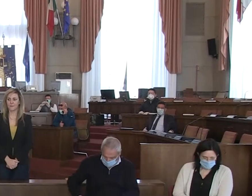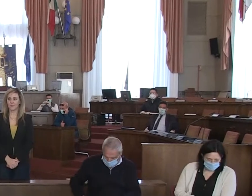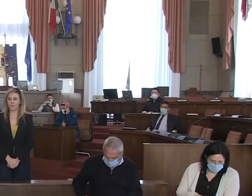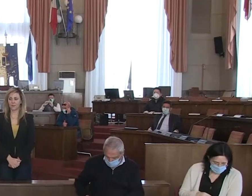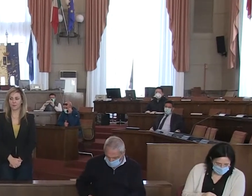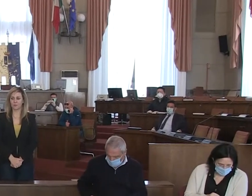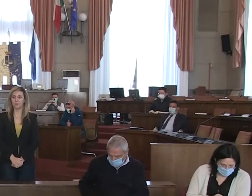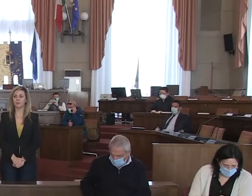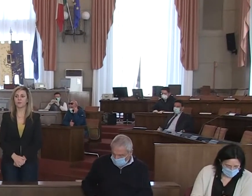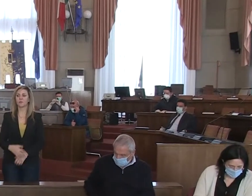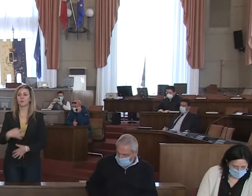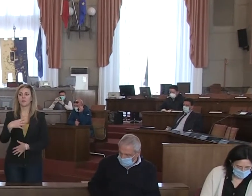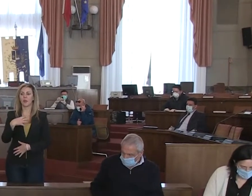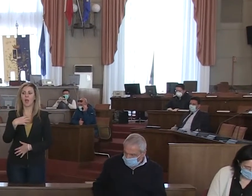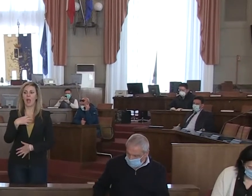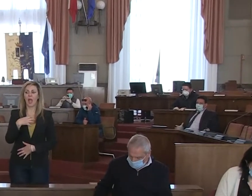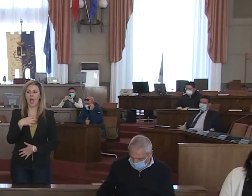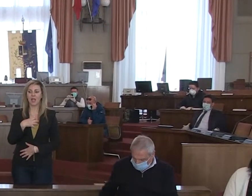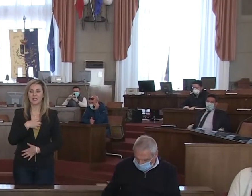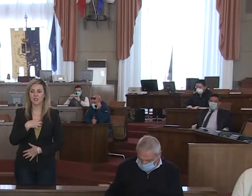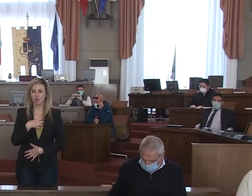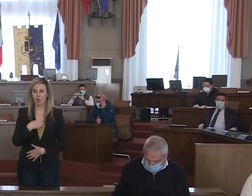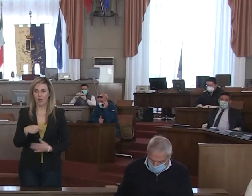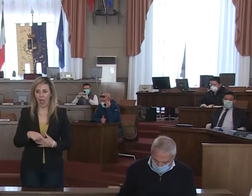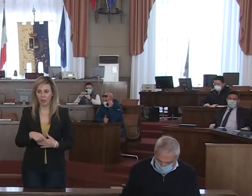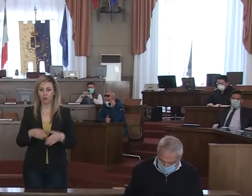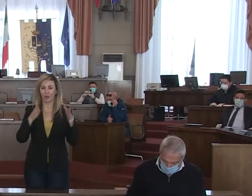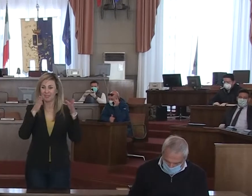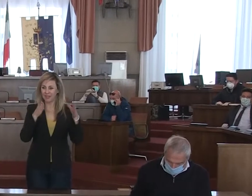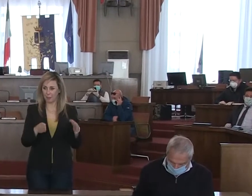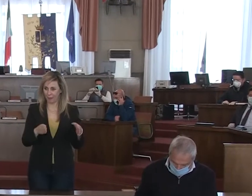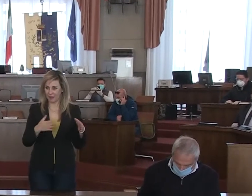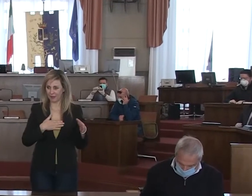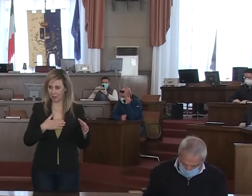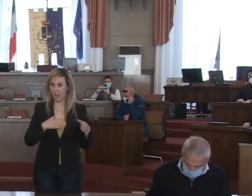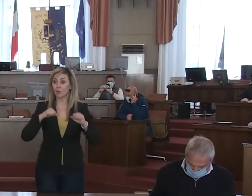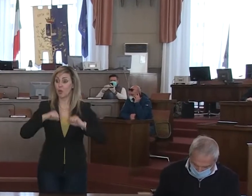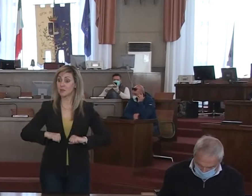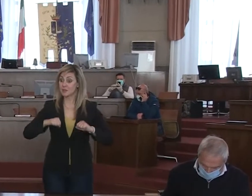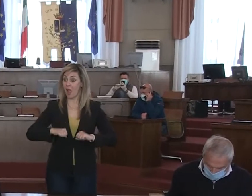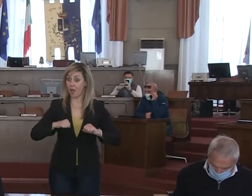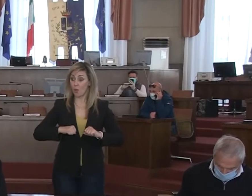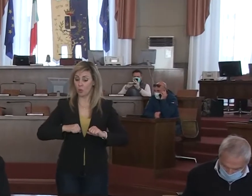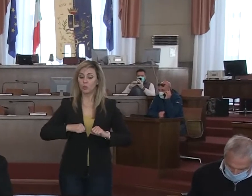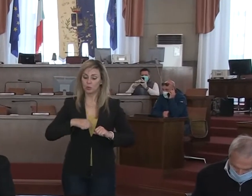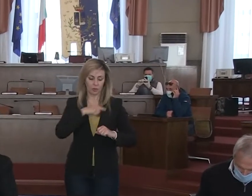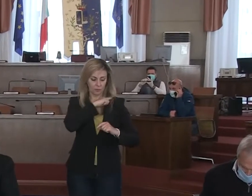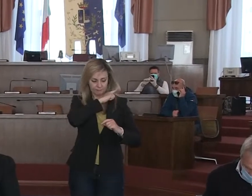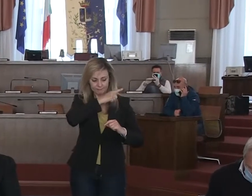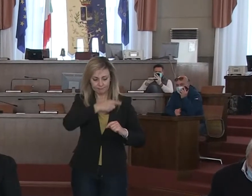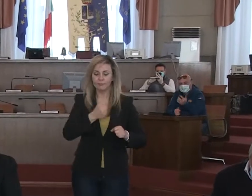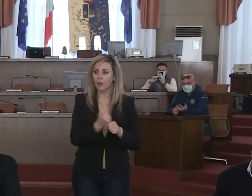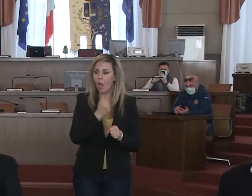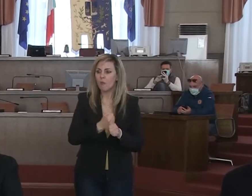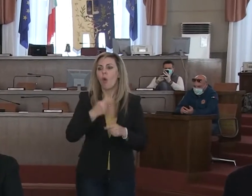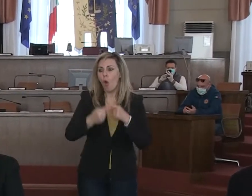L'assessore, l'assessorato, il Dipartimento della Salute in questi giorni ha lavorato, continua